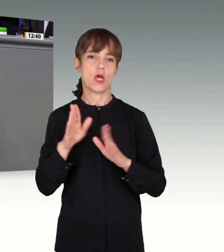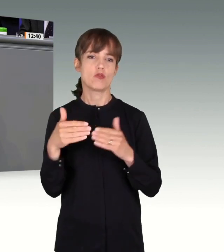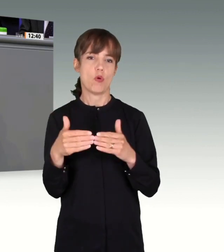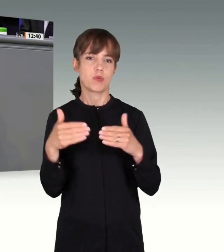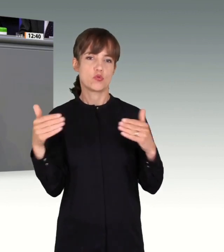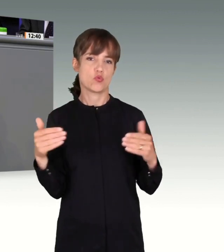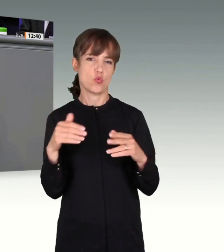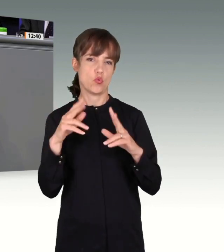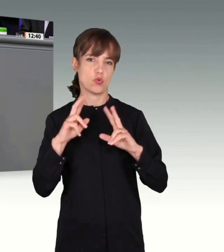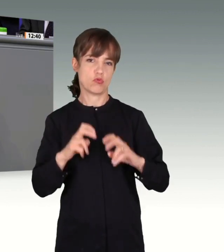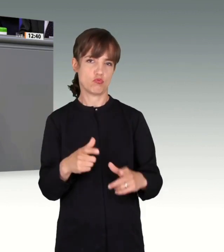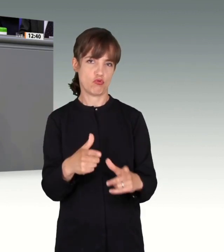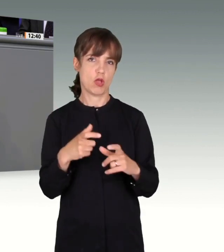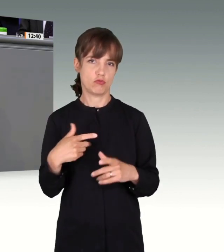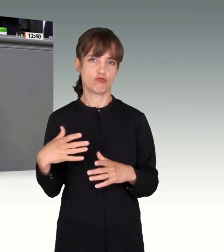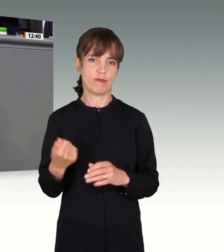Untersuchungsausschuss.